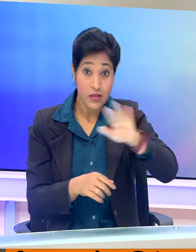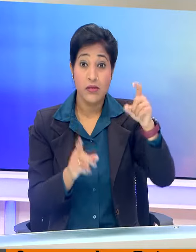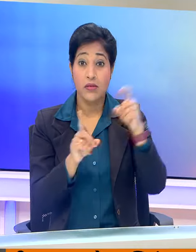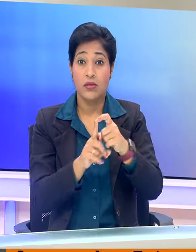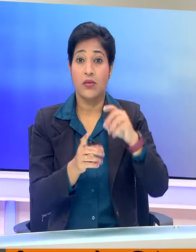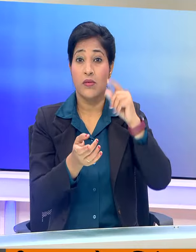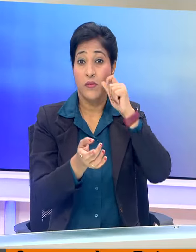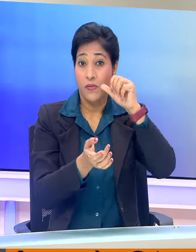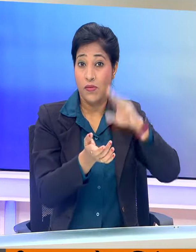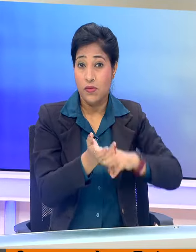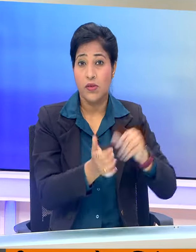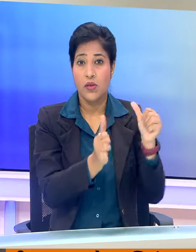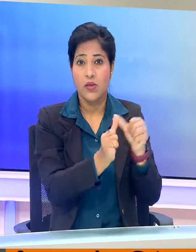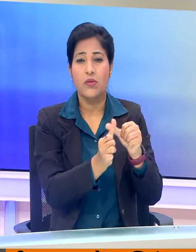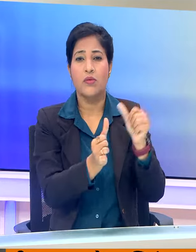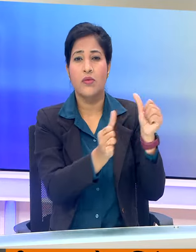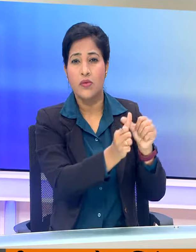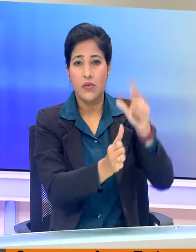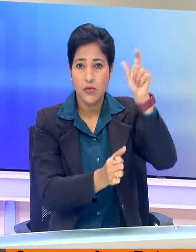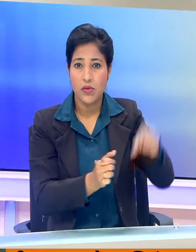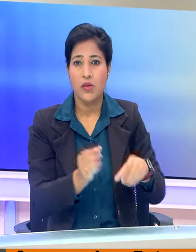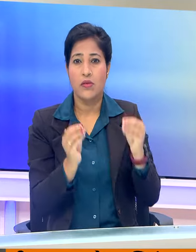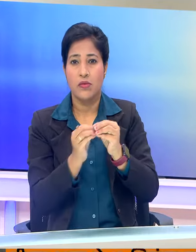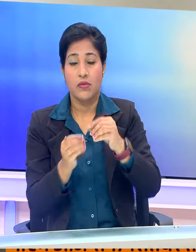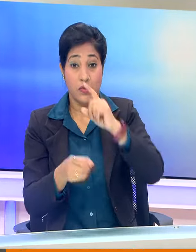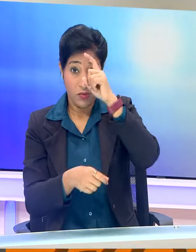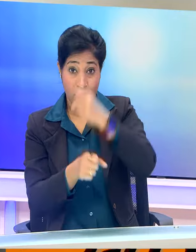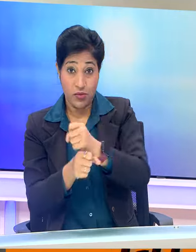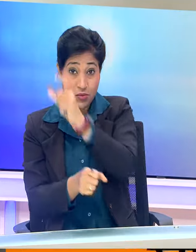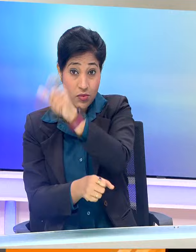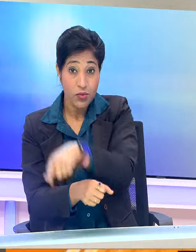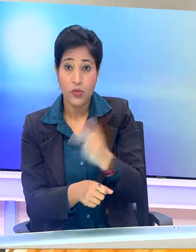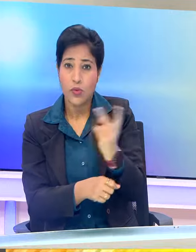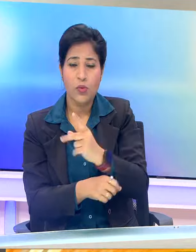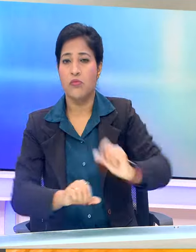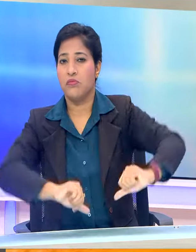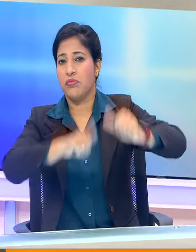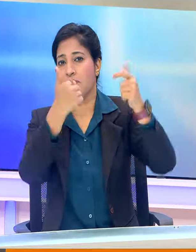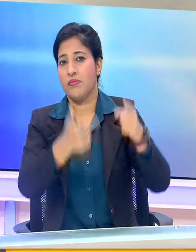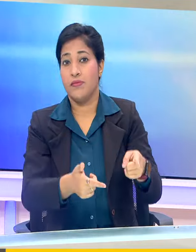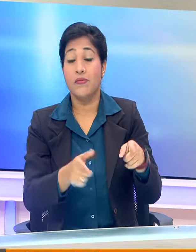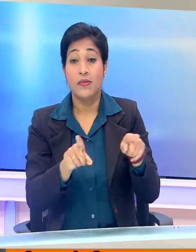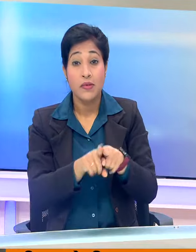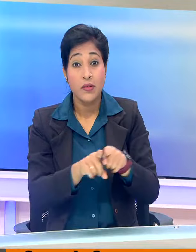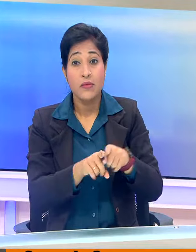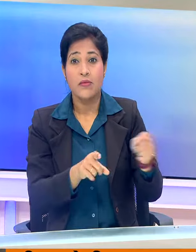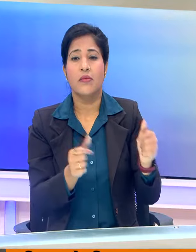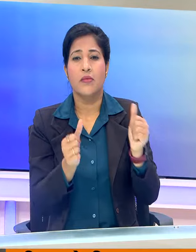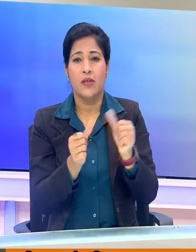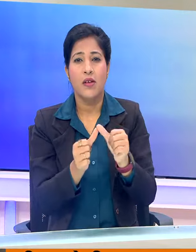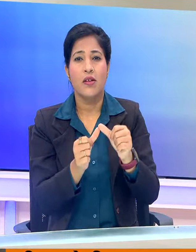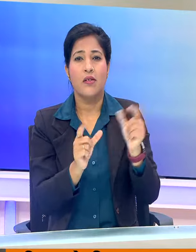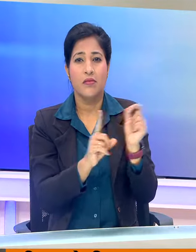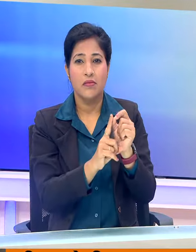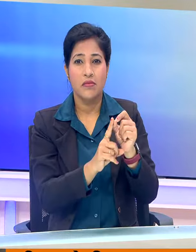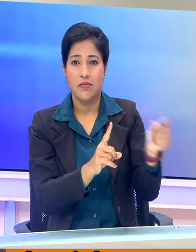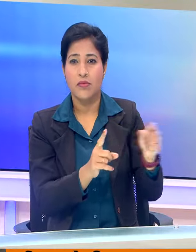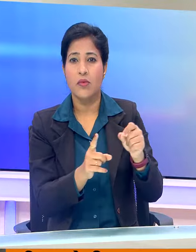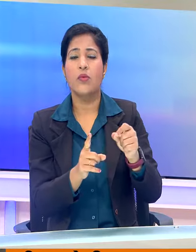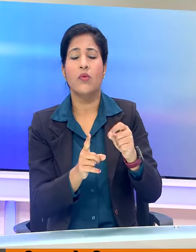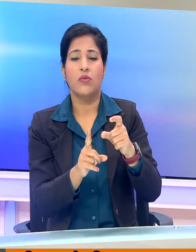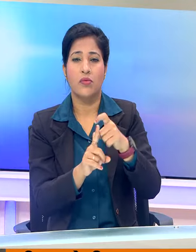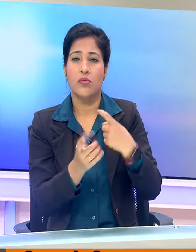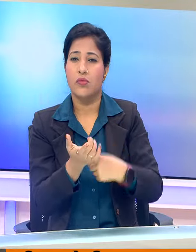गुकेश, अर्जुन, एरिगेसी और विदित गुच्राती ने जीत हासल की वहीं आर्प रग्यानन्दा को ड्रौ से